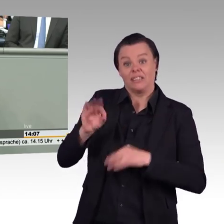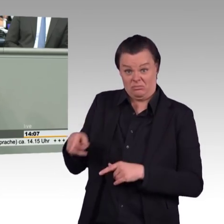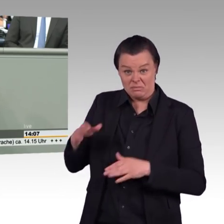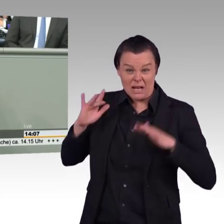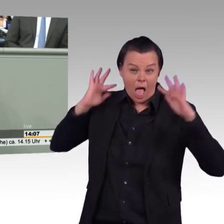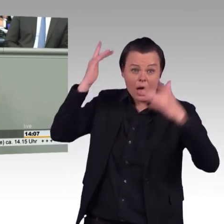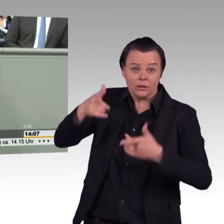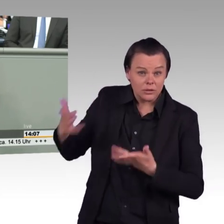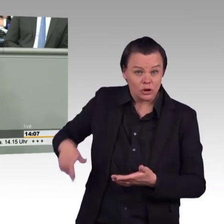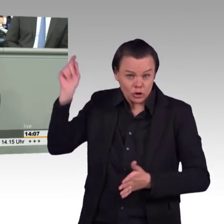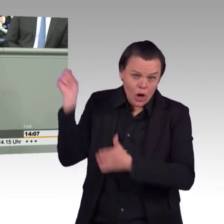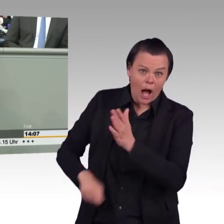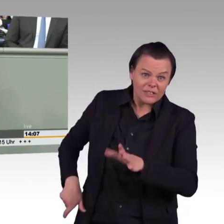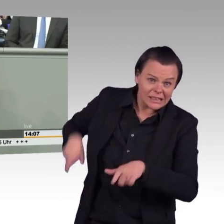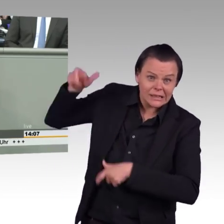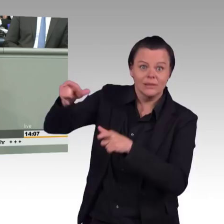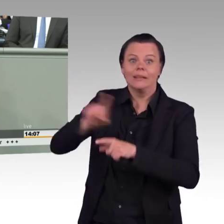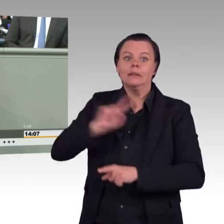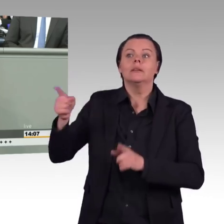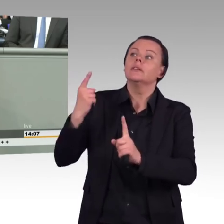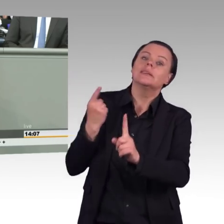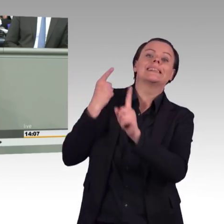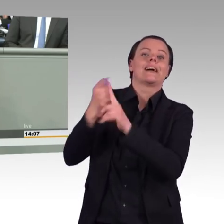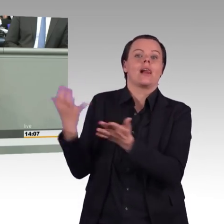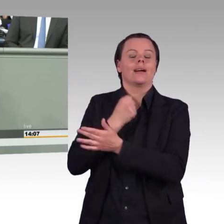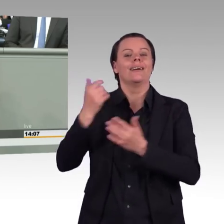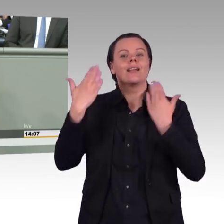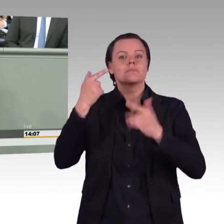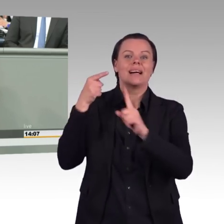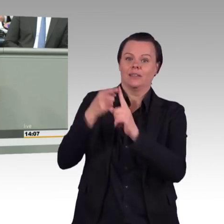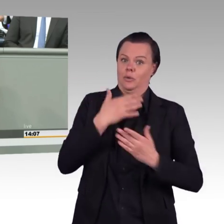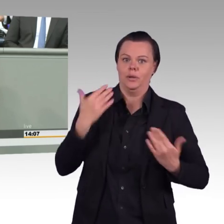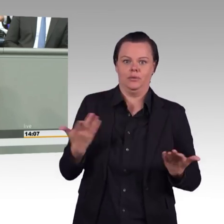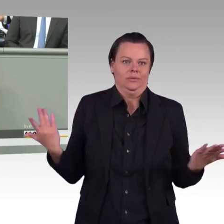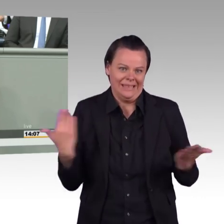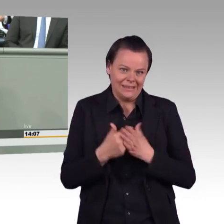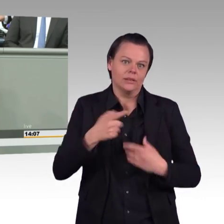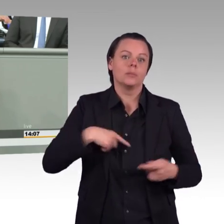Klimaschutzes werden und weltweit einen Beitrag leisten für Wohlstand und Umwelt. Vielen Dank.